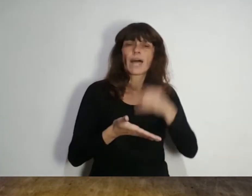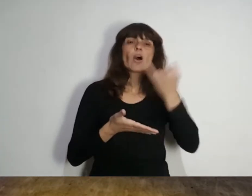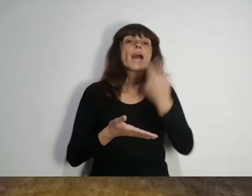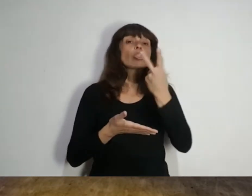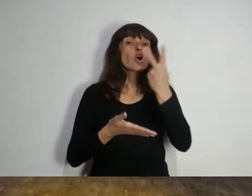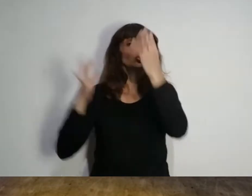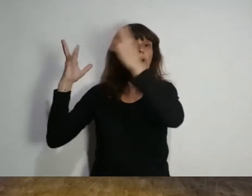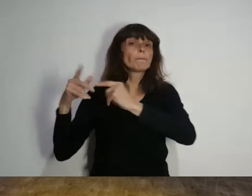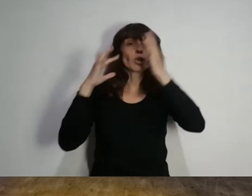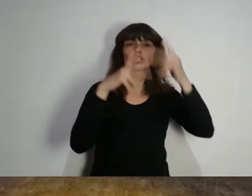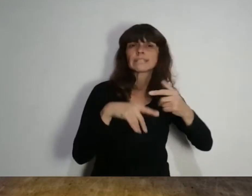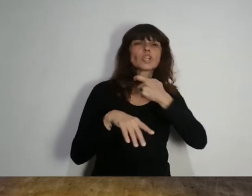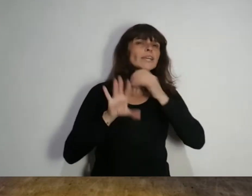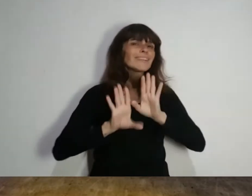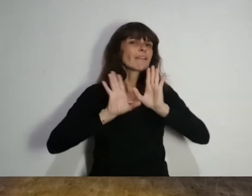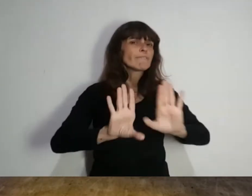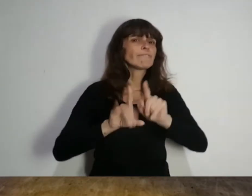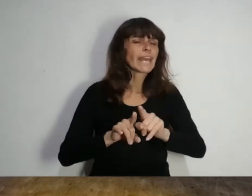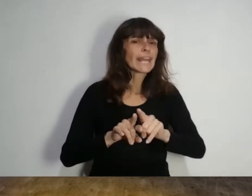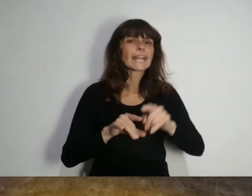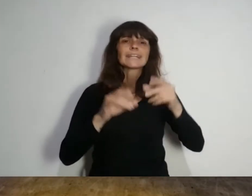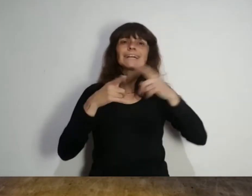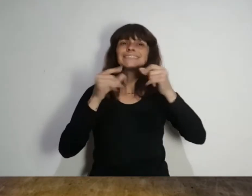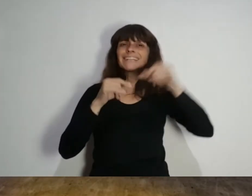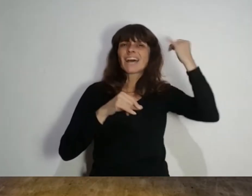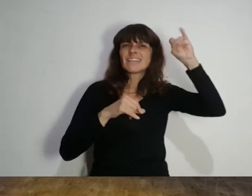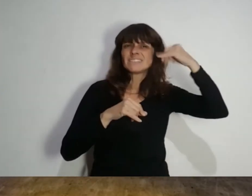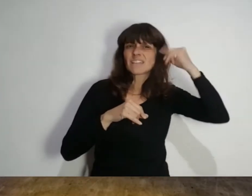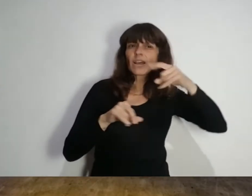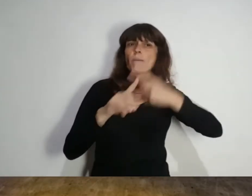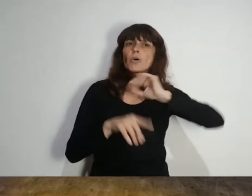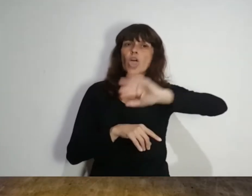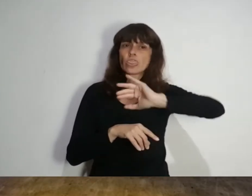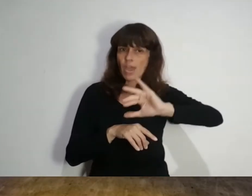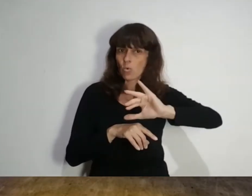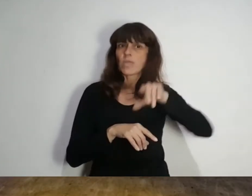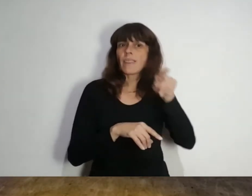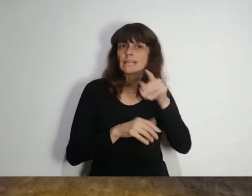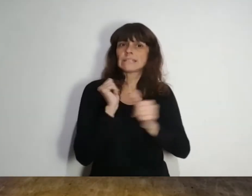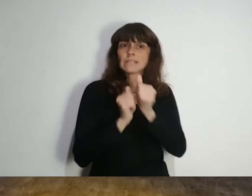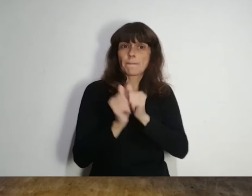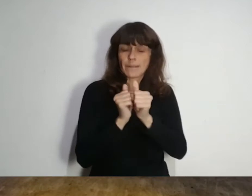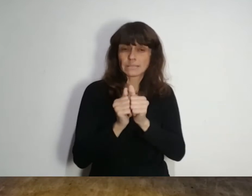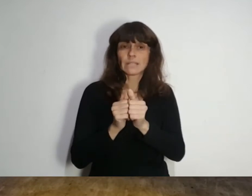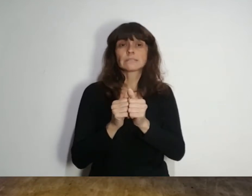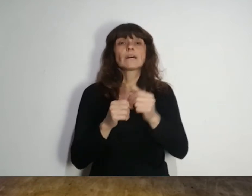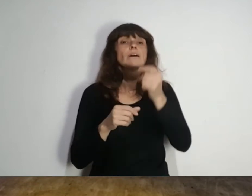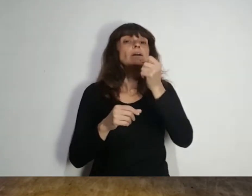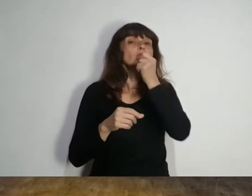proyectos que intentan poner un límite a las tasas de interés por mora que aplican las entidades prestadoras. Por un lado los